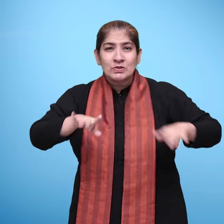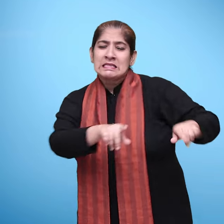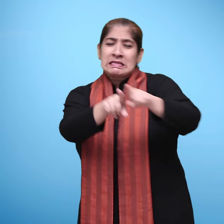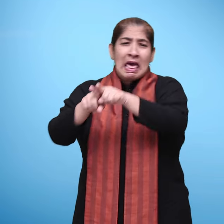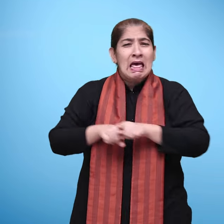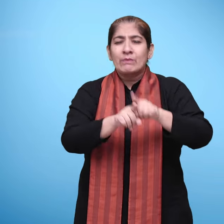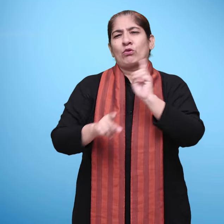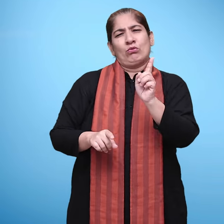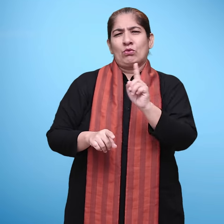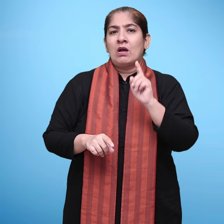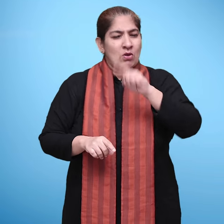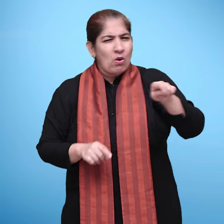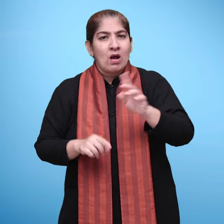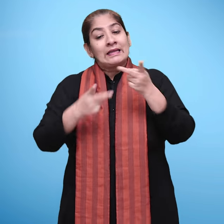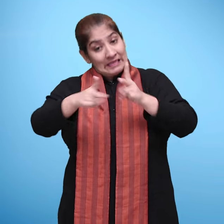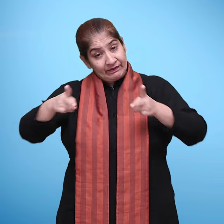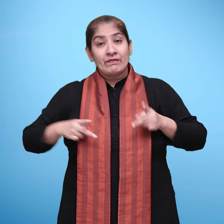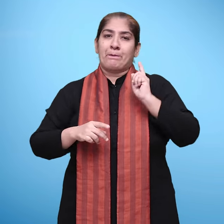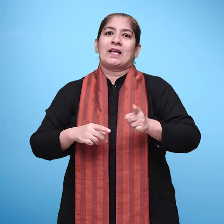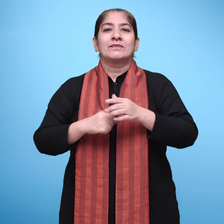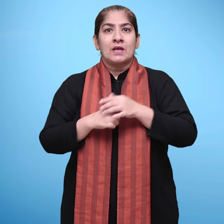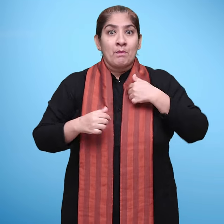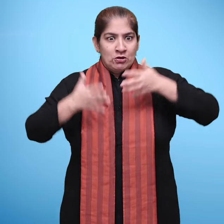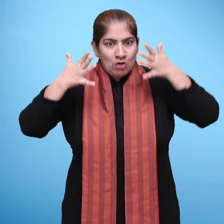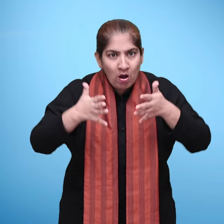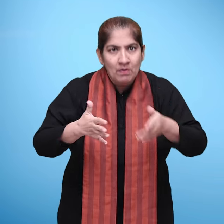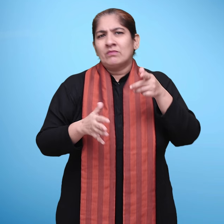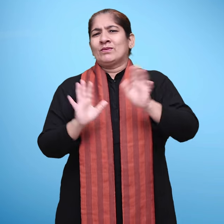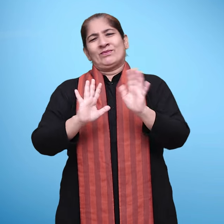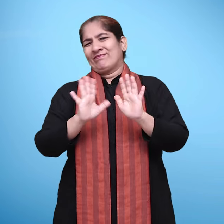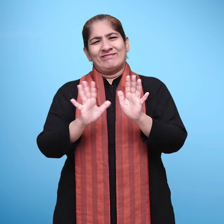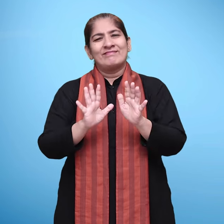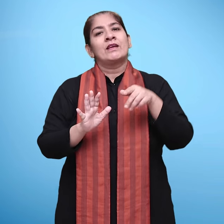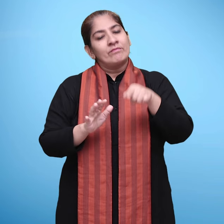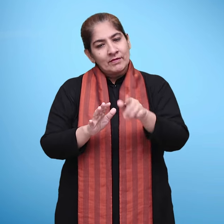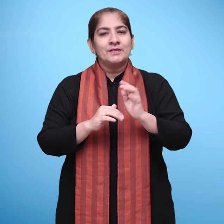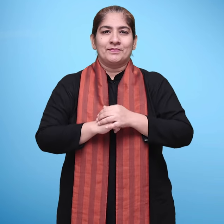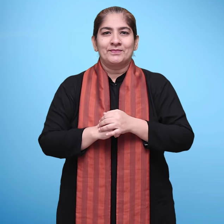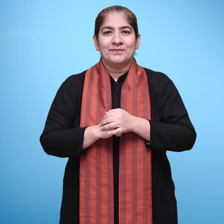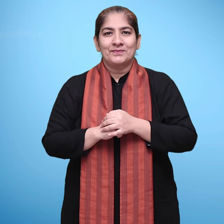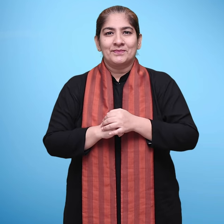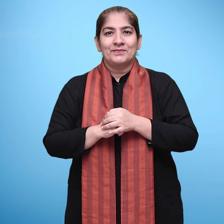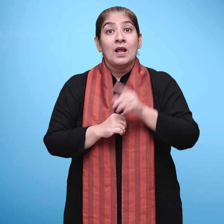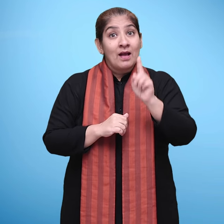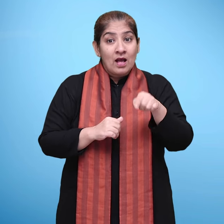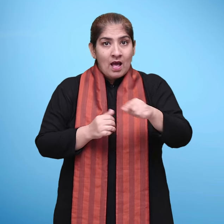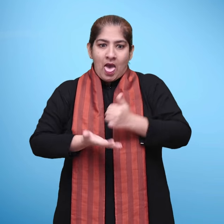तरीका और गती अलग-अलग होती है हम उन पर किसी भी प्रकार का दबाव बिलकुल भी न डालें हाँ